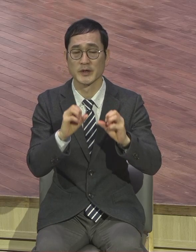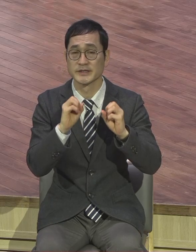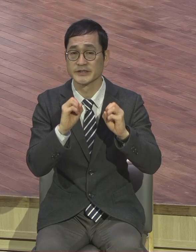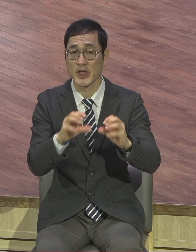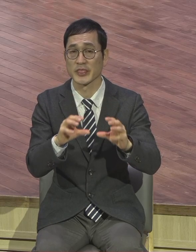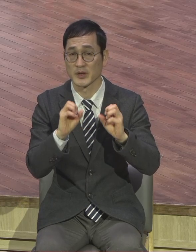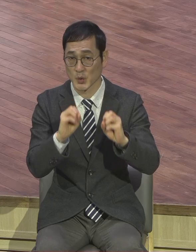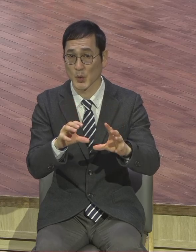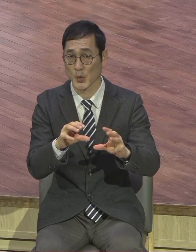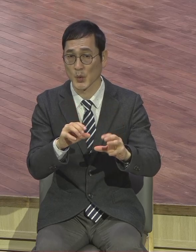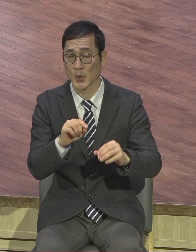가슴이 뛰어야 돼요.